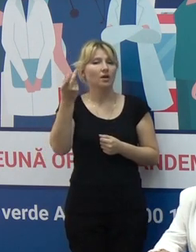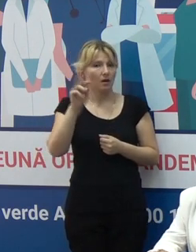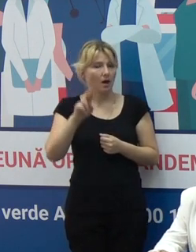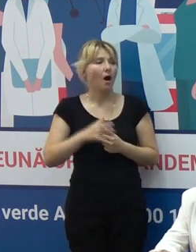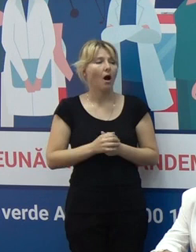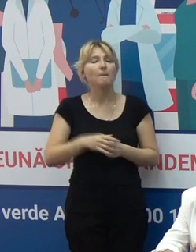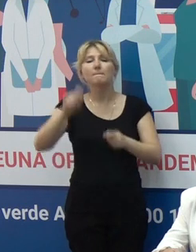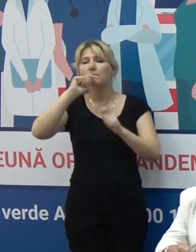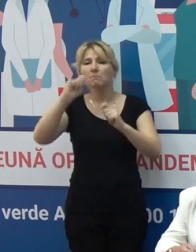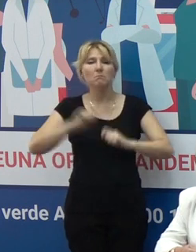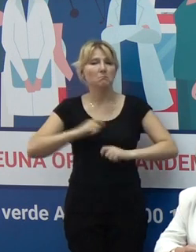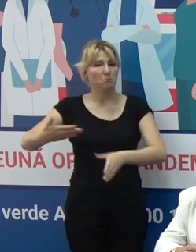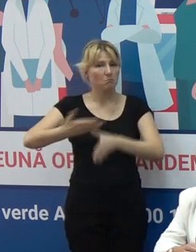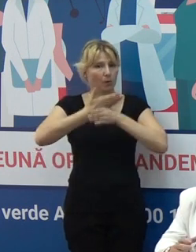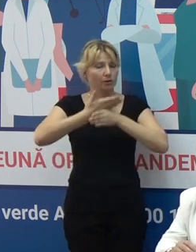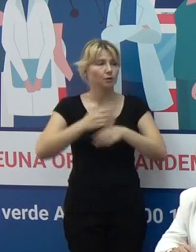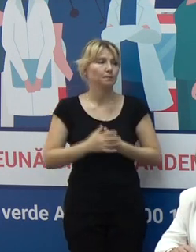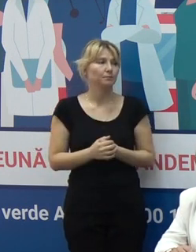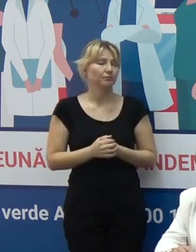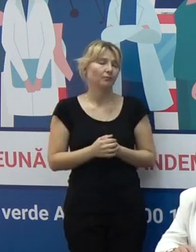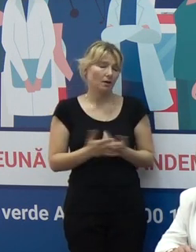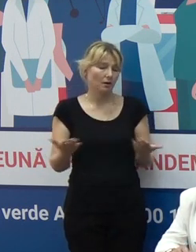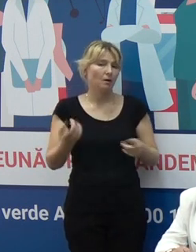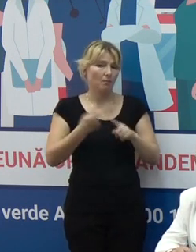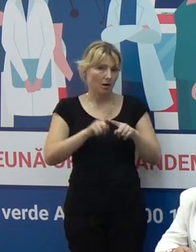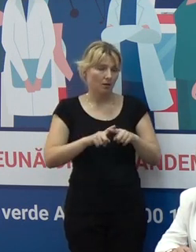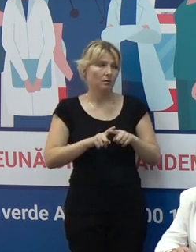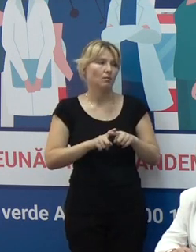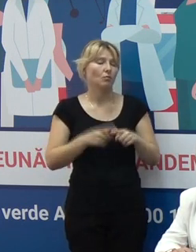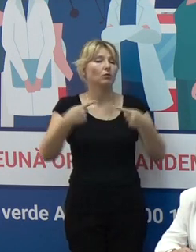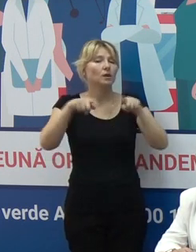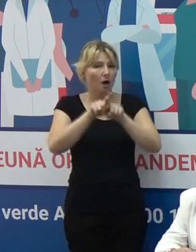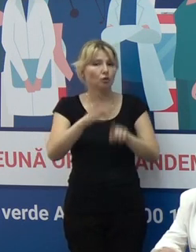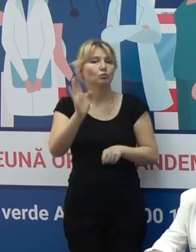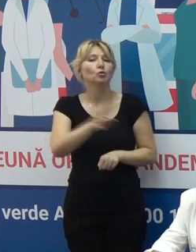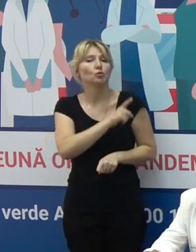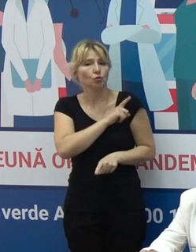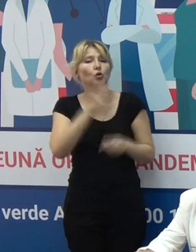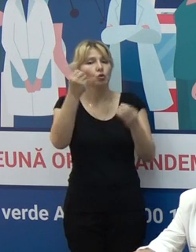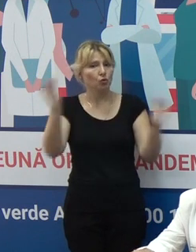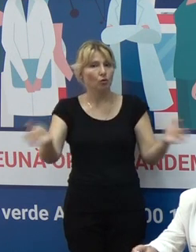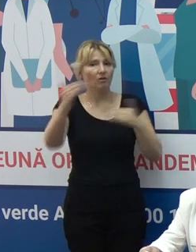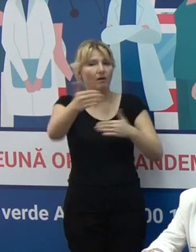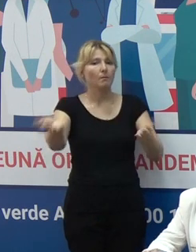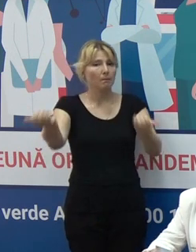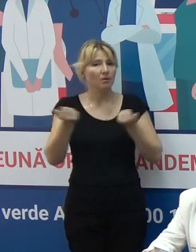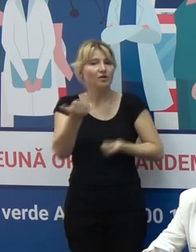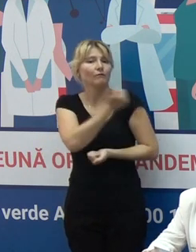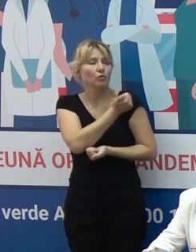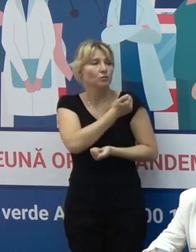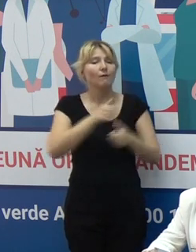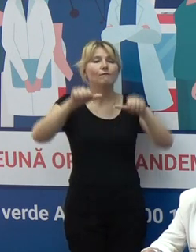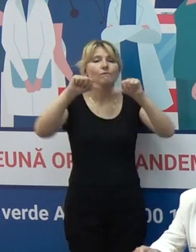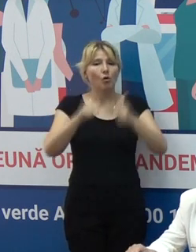ca donație. Și în acest context menționez că, de asemenea, așteptăm încă un lot de vaccin sub